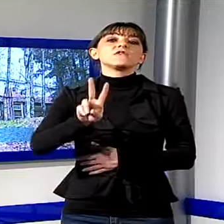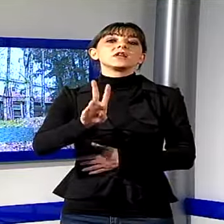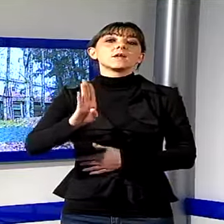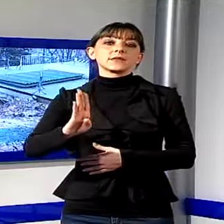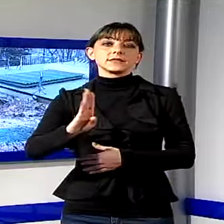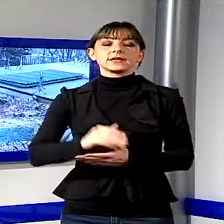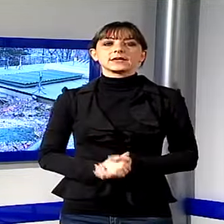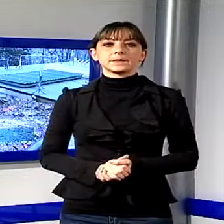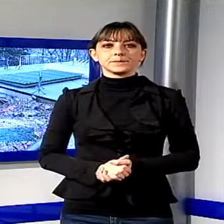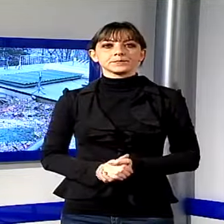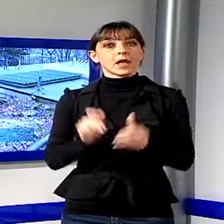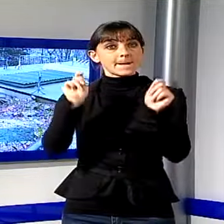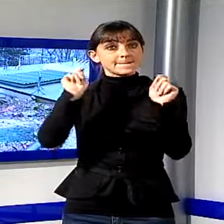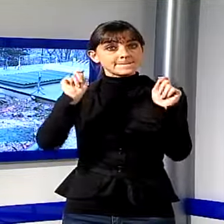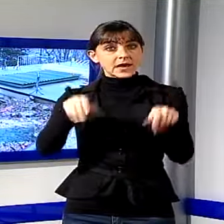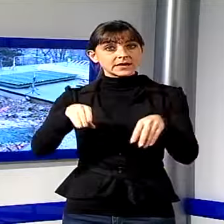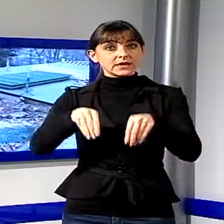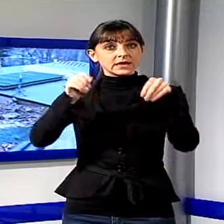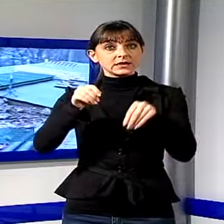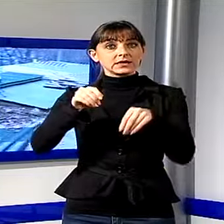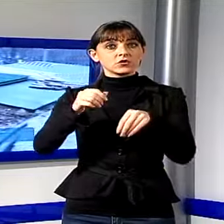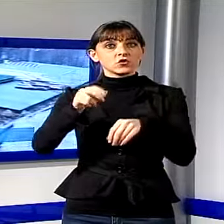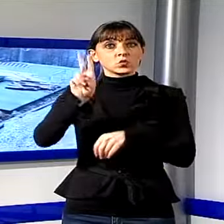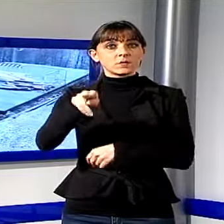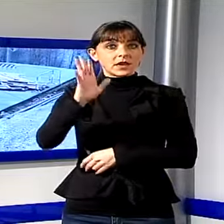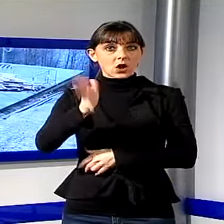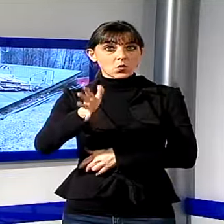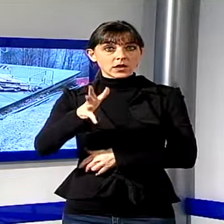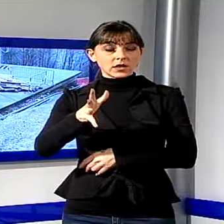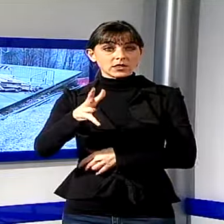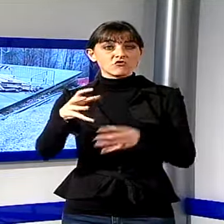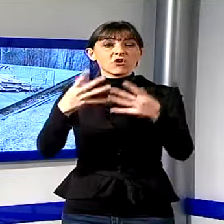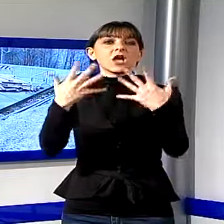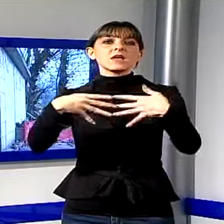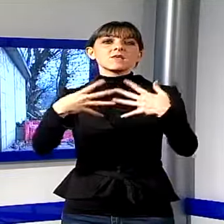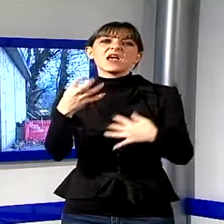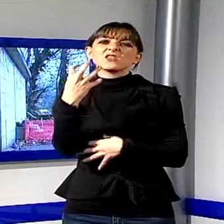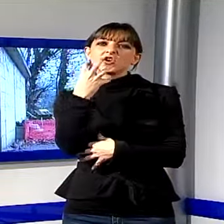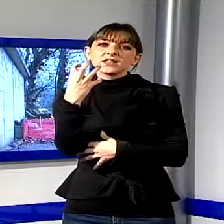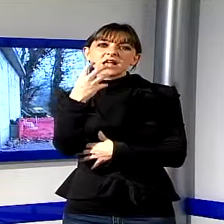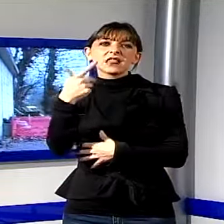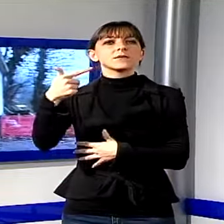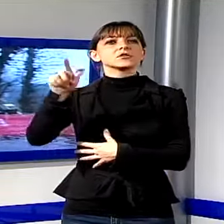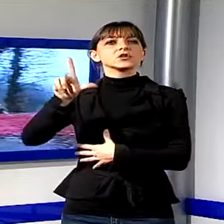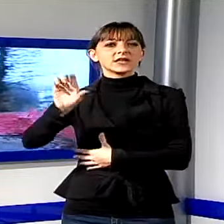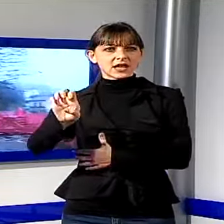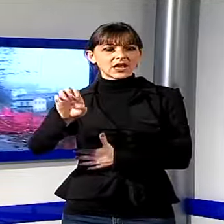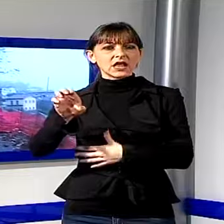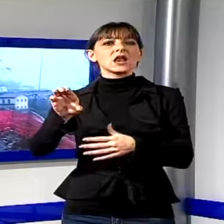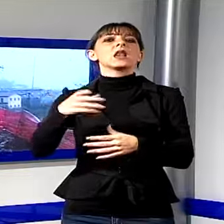'impianto di teleriscaldamento alimentato a biomasse a servizio del paese di Pariana nel comune di Villa Basilica. L'opera è stata